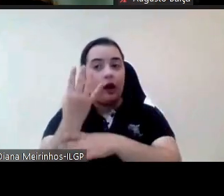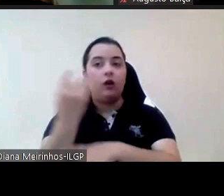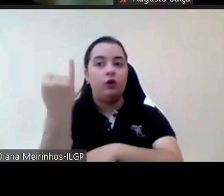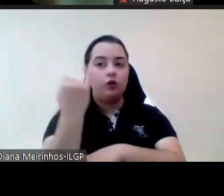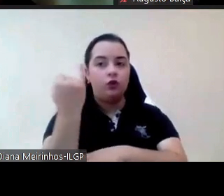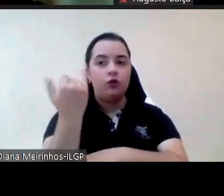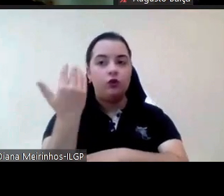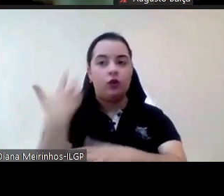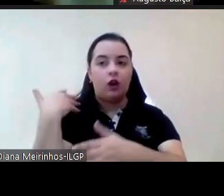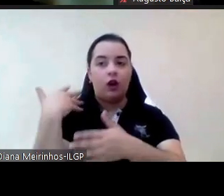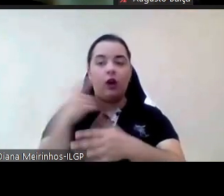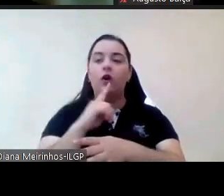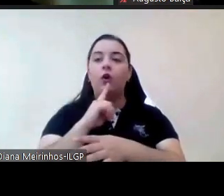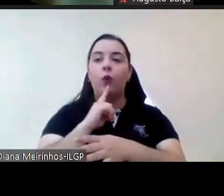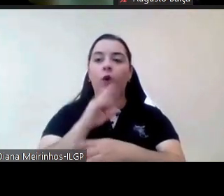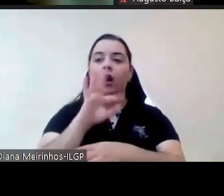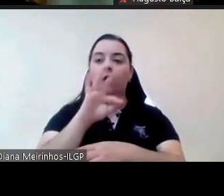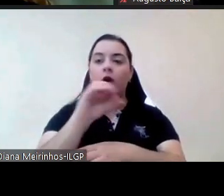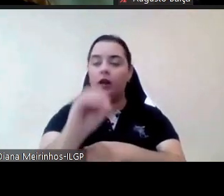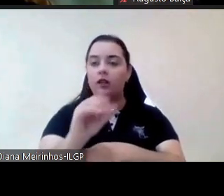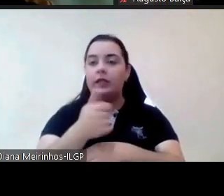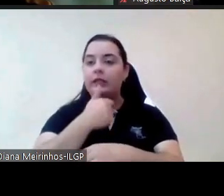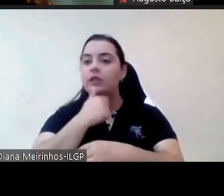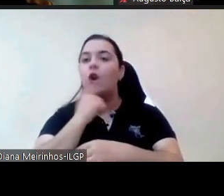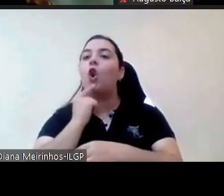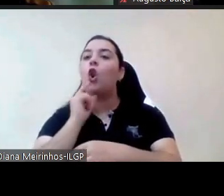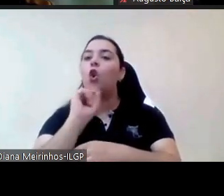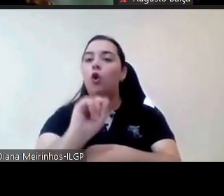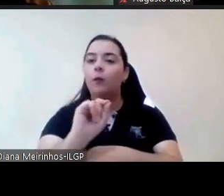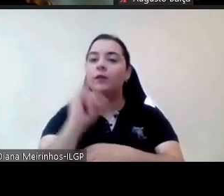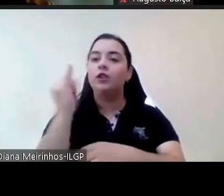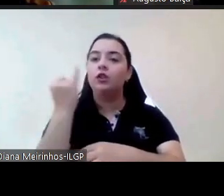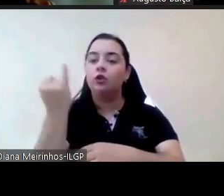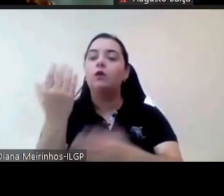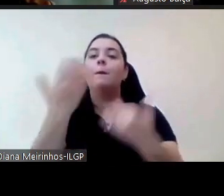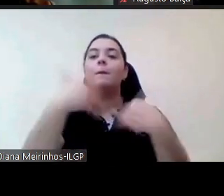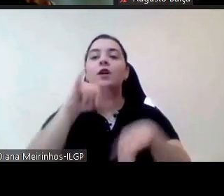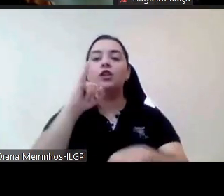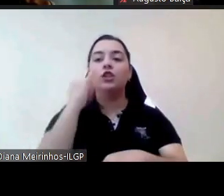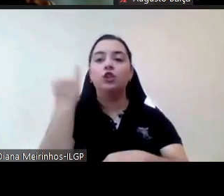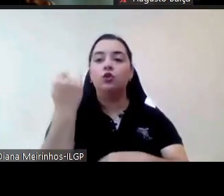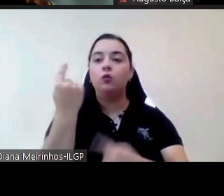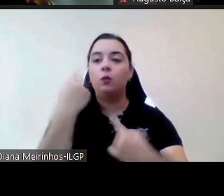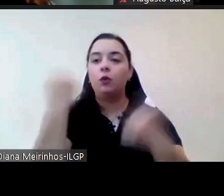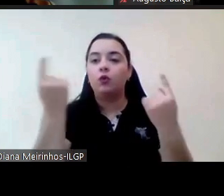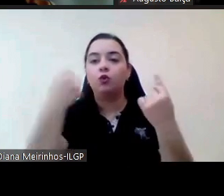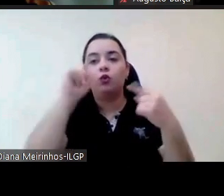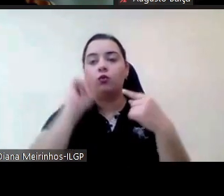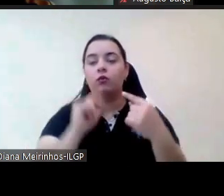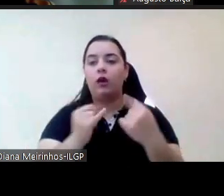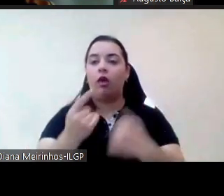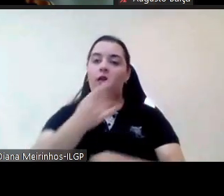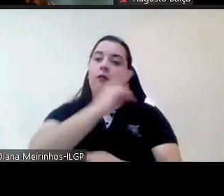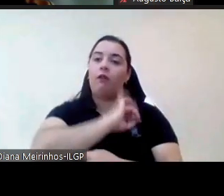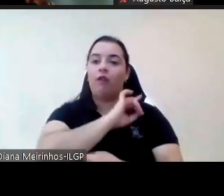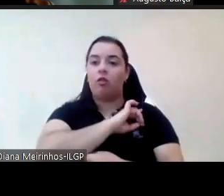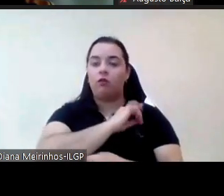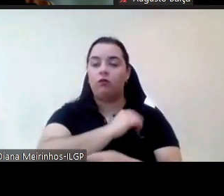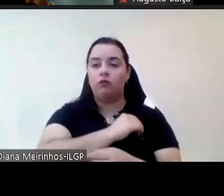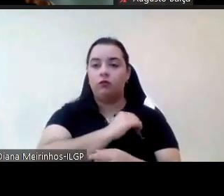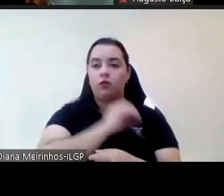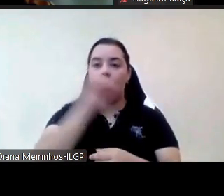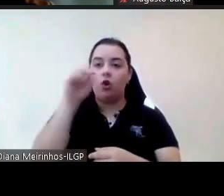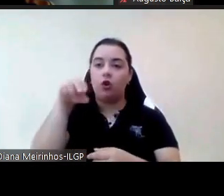anos chamaram-lhe assim mas não é um Instituto Público não é? Agora e eu já estou